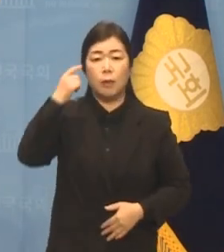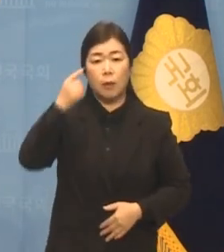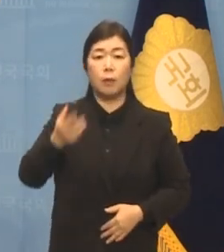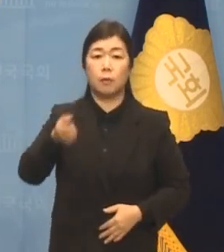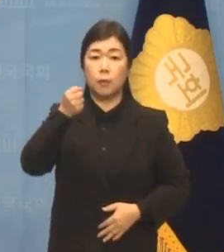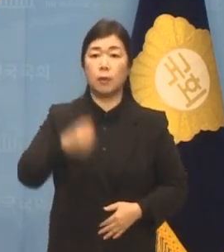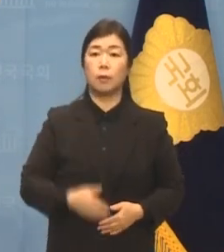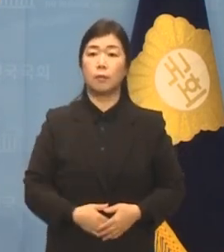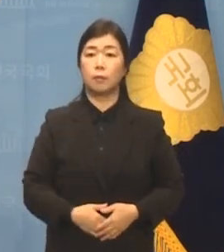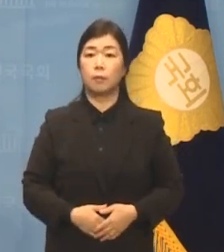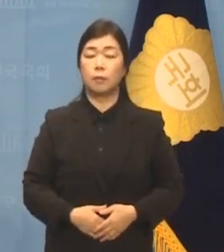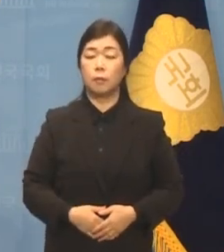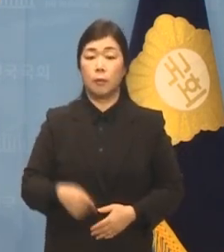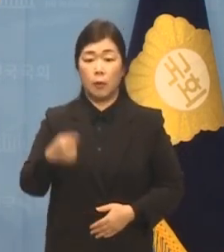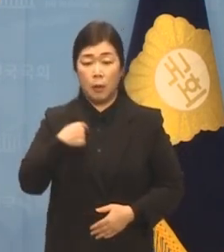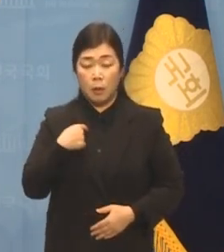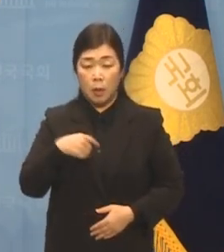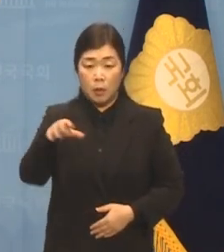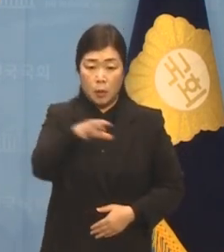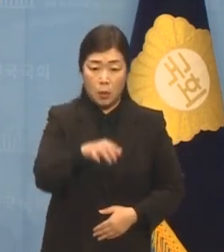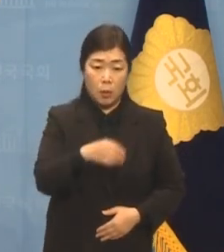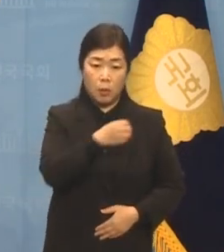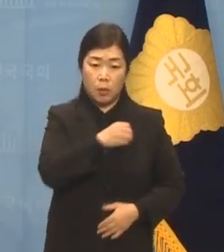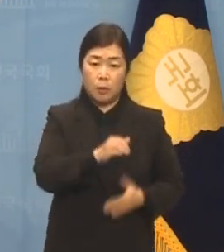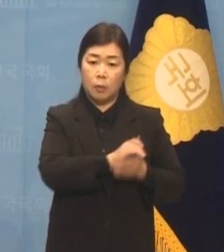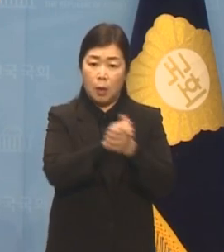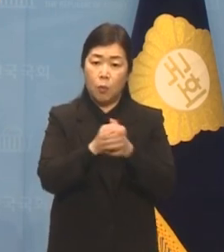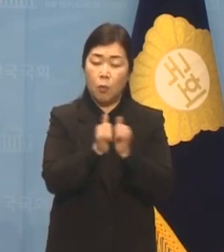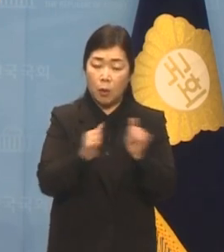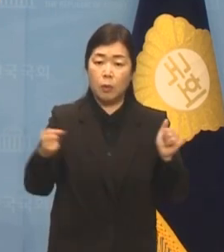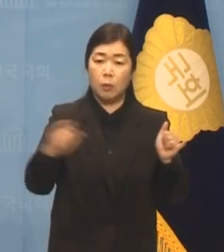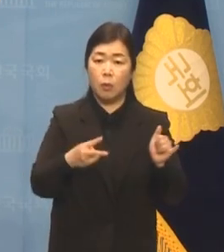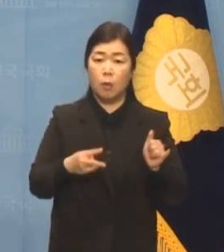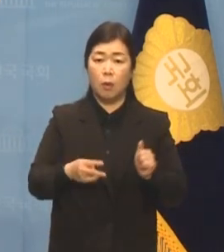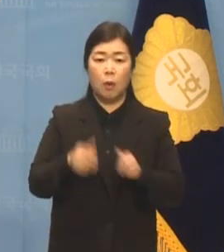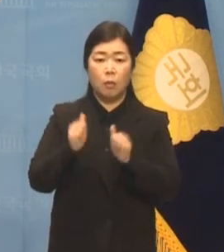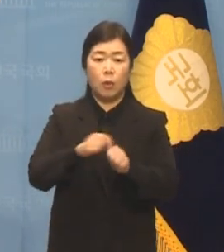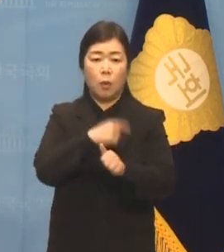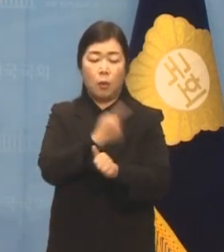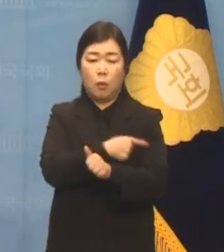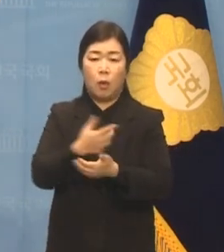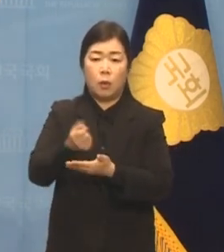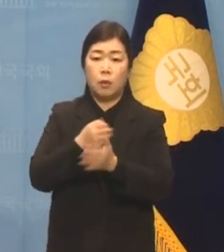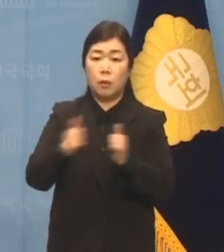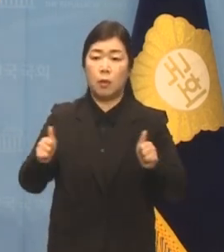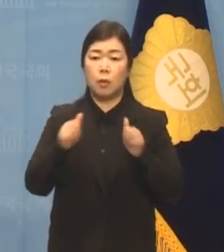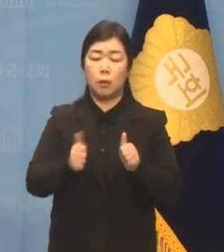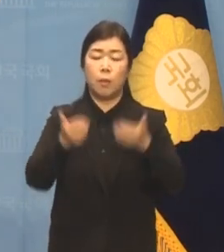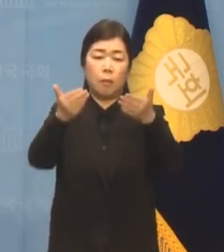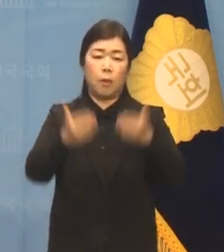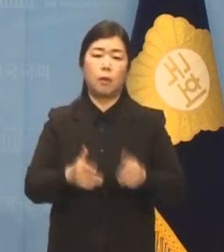저에게 지역 당원들과 유권자들에게 심판받을 기회를 주십시오.